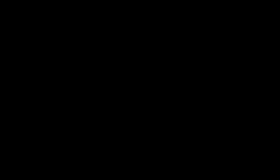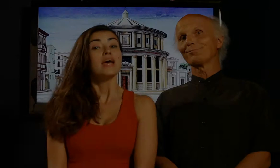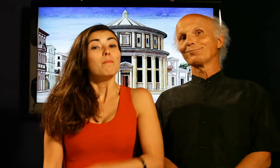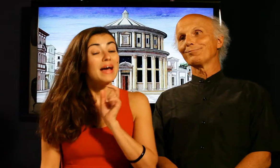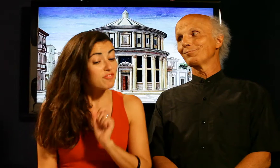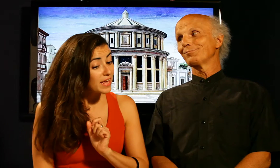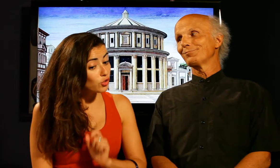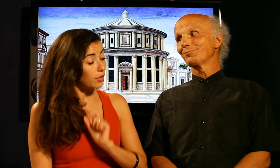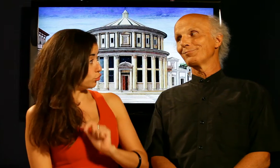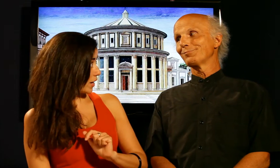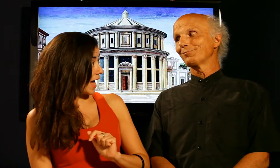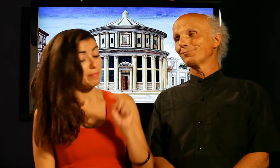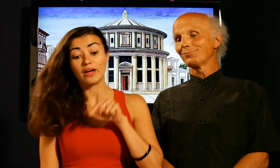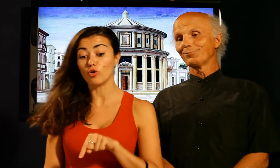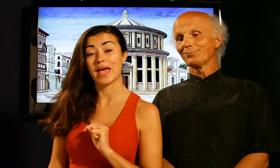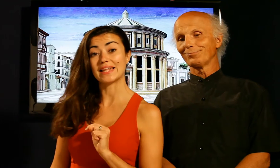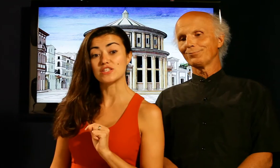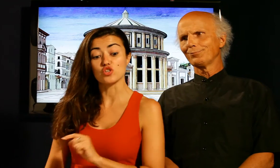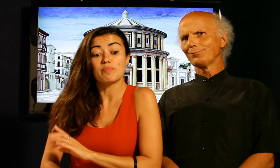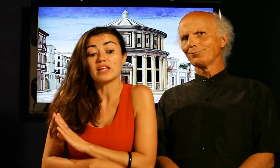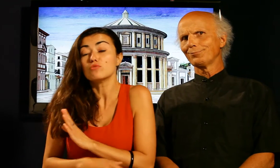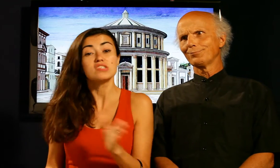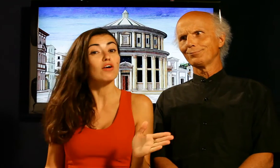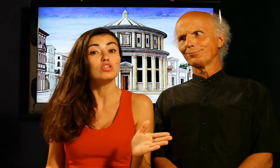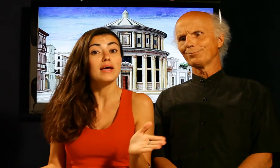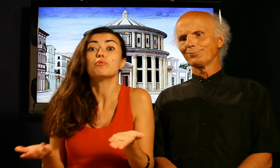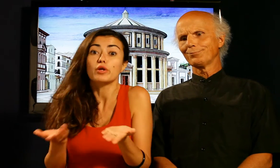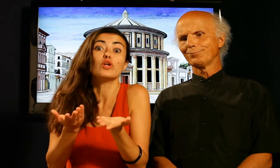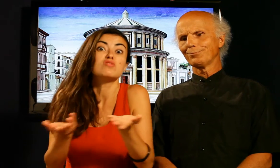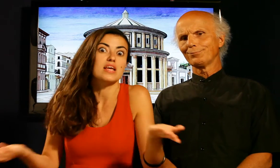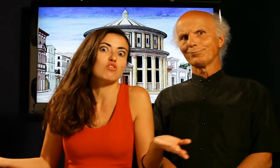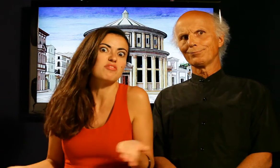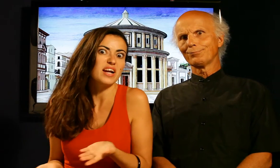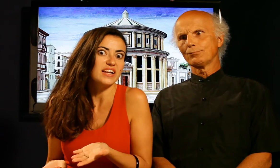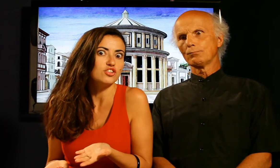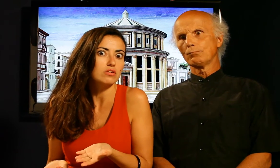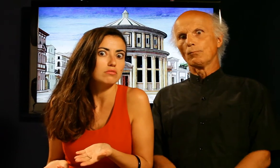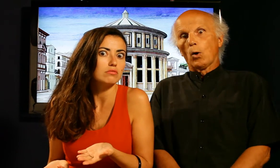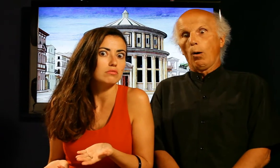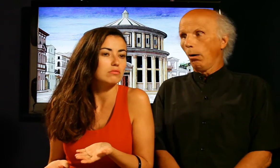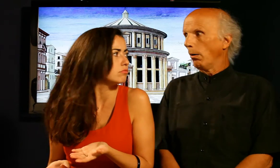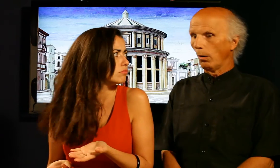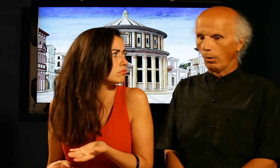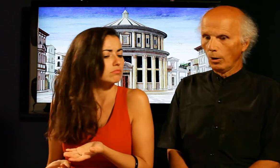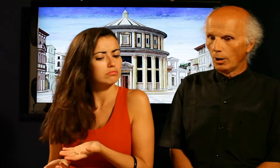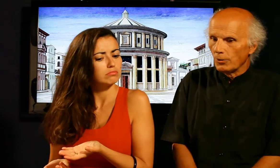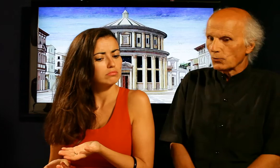ma è vero che con due camere come adesso si perde un sacco di tempo per cui non si riescono a fare le leggi no il nostro